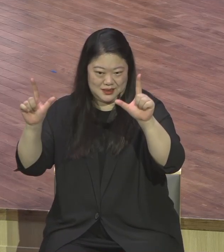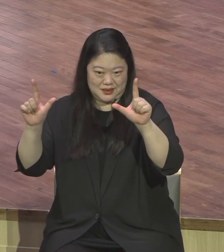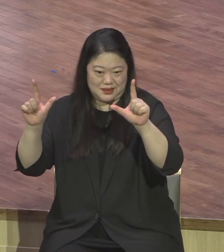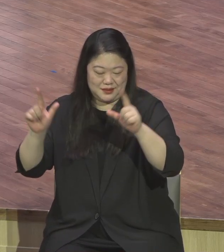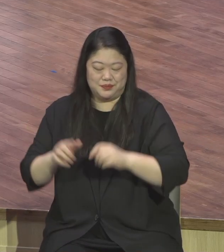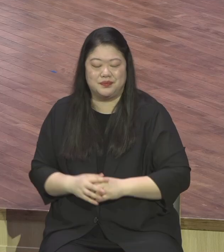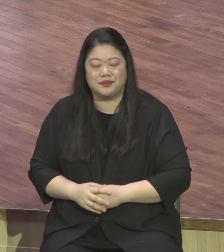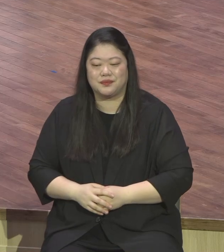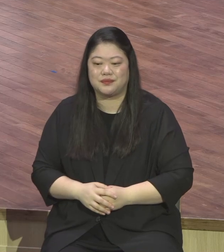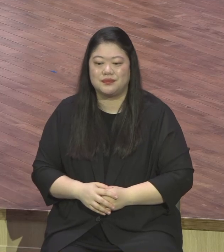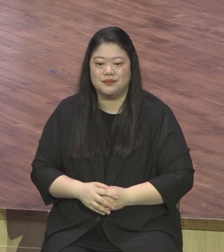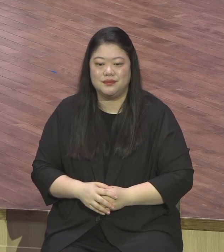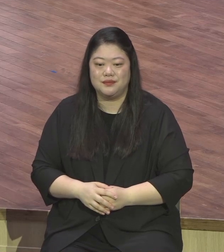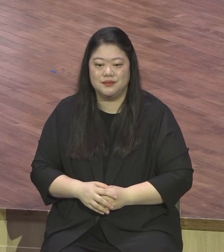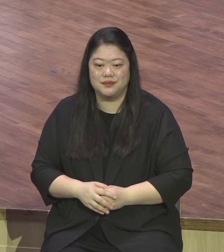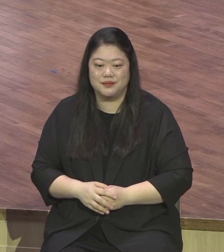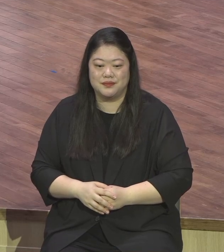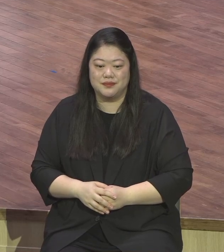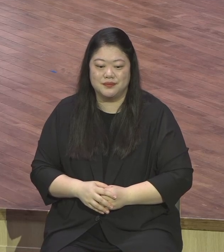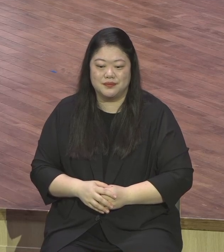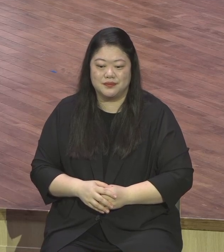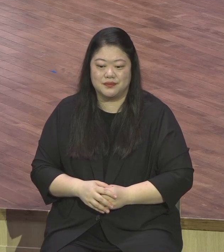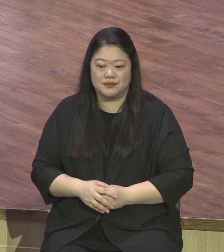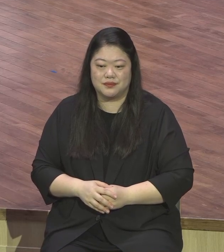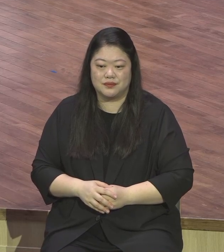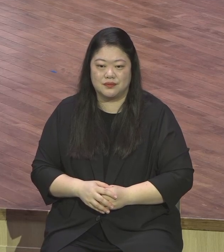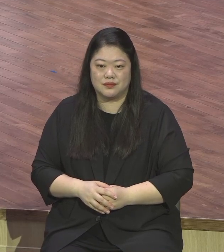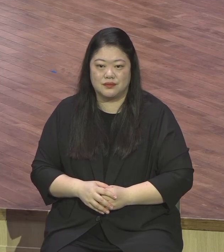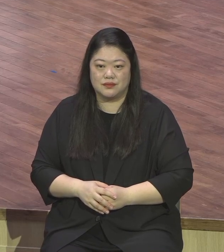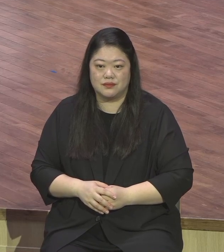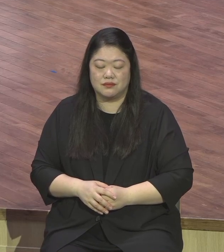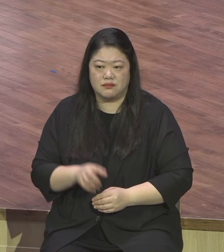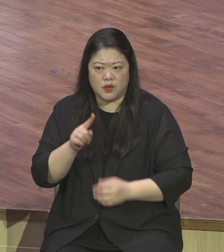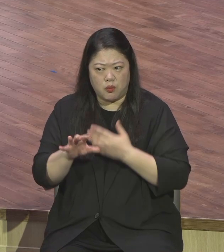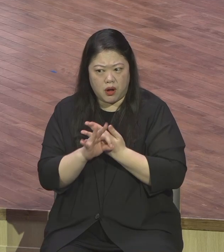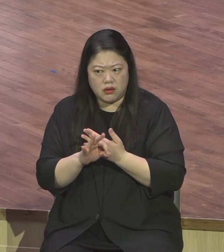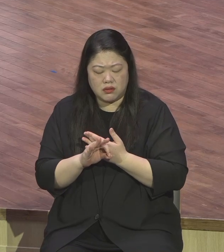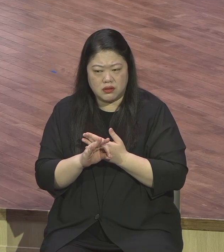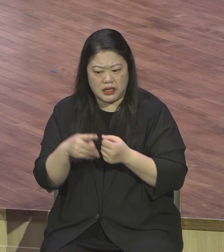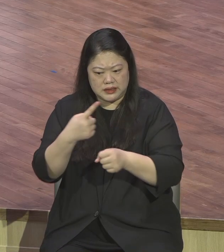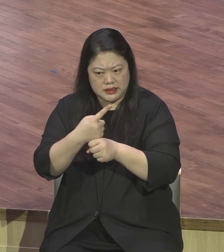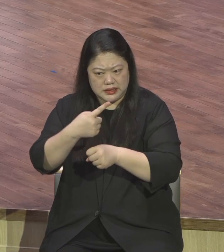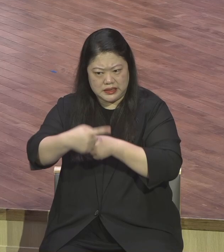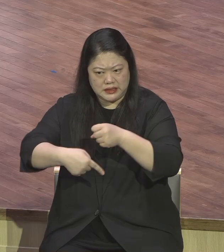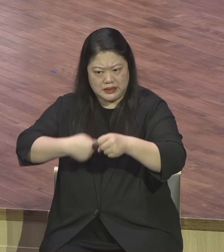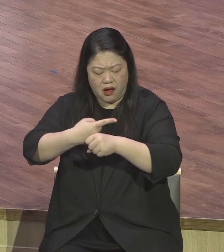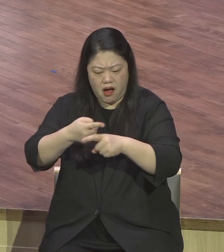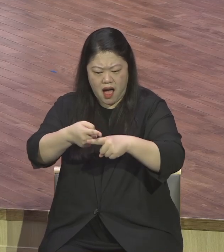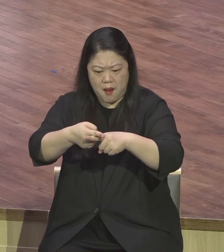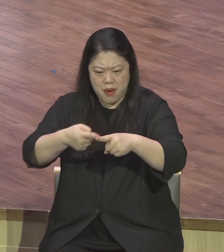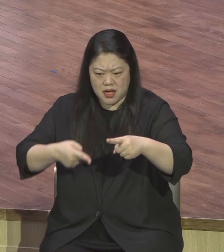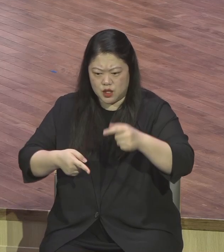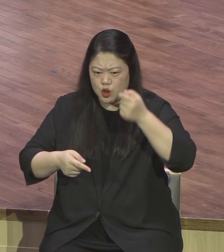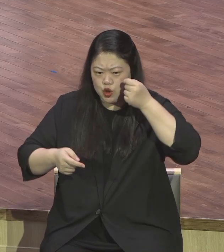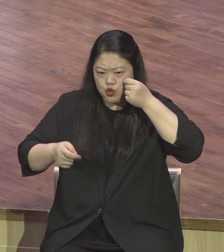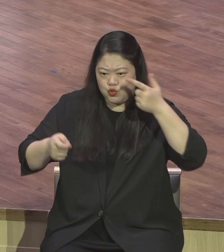이렇게 맥주절을 마치 후반 전후반 있는 운동경기 중에 보면 전반 끝났잖아요.